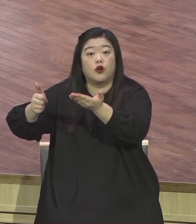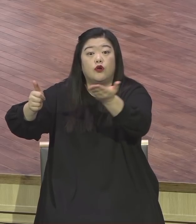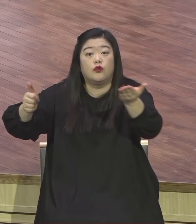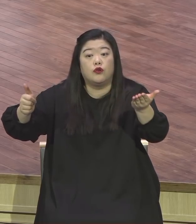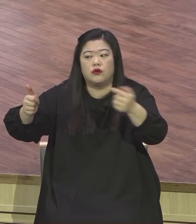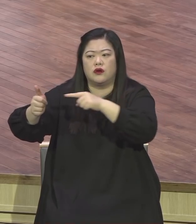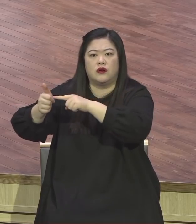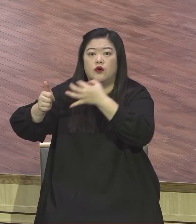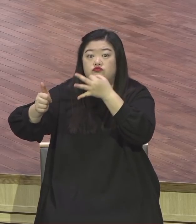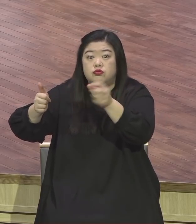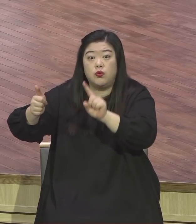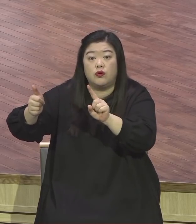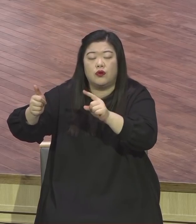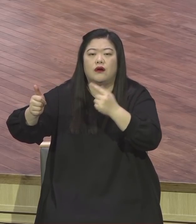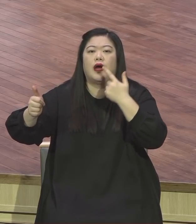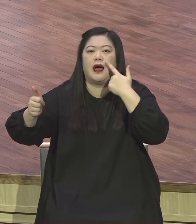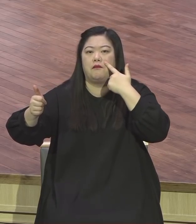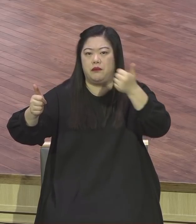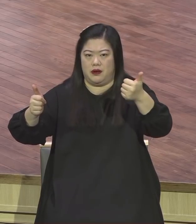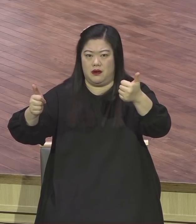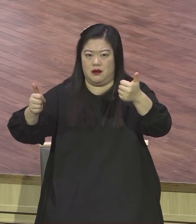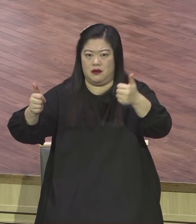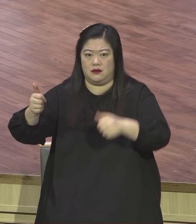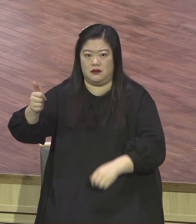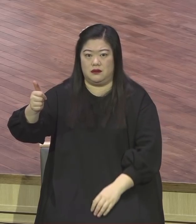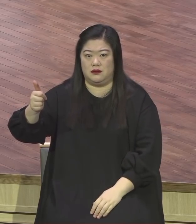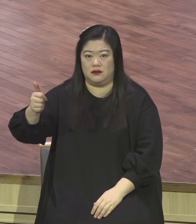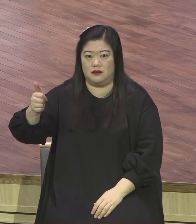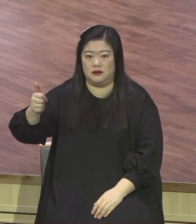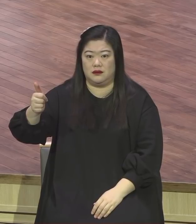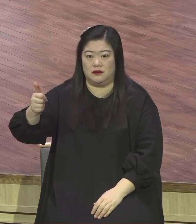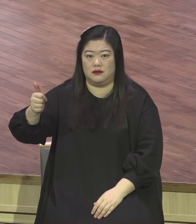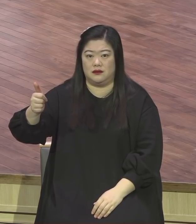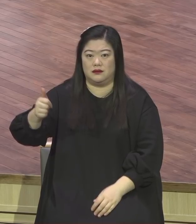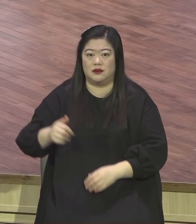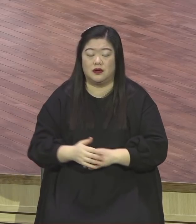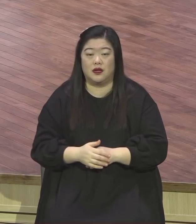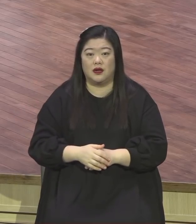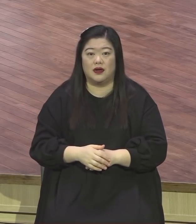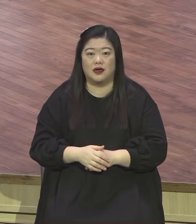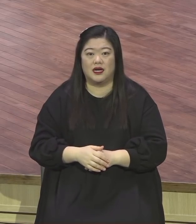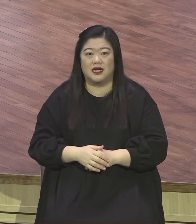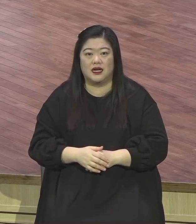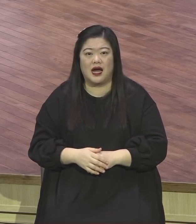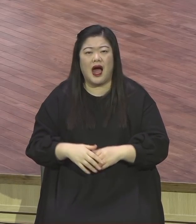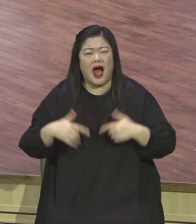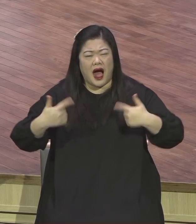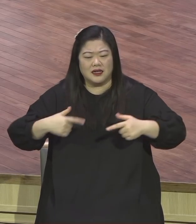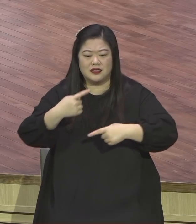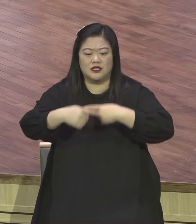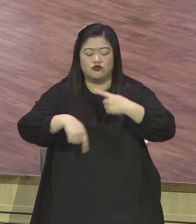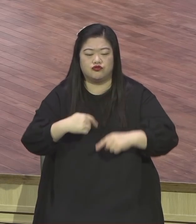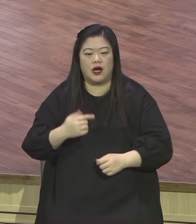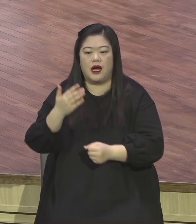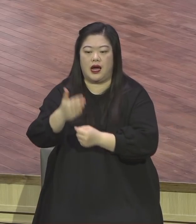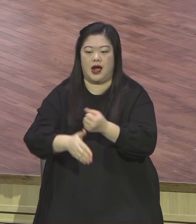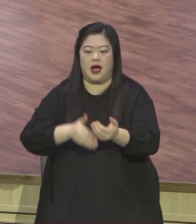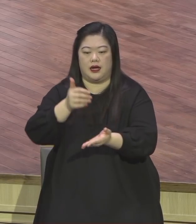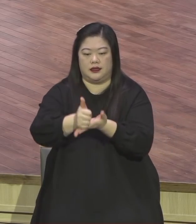언제나 하나님과 아버지는 같이 붙어가야 돼요. 한 단어예요. 하나님